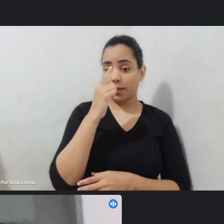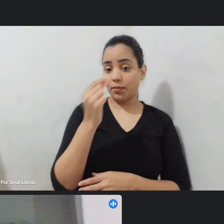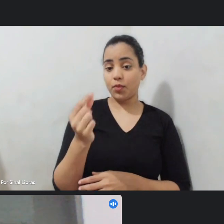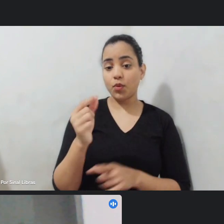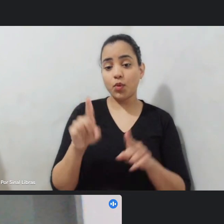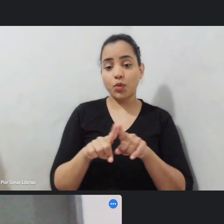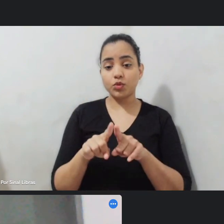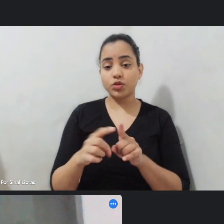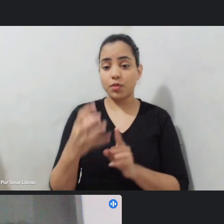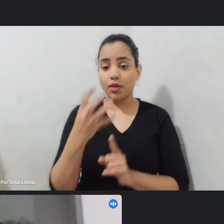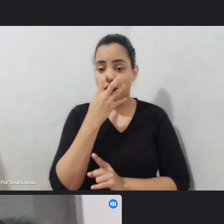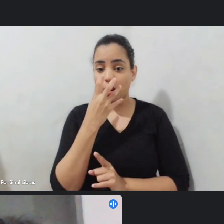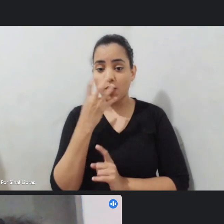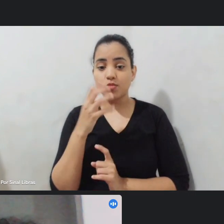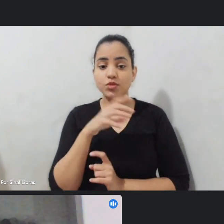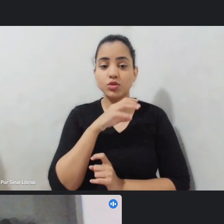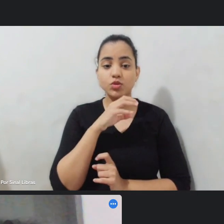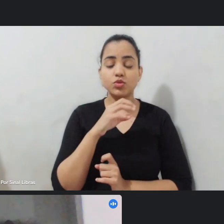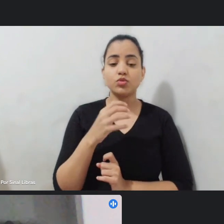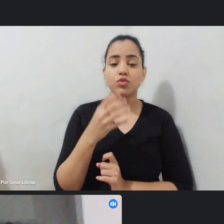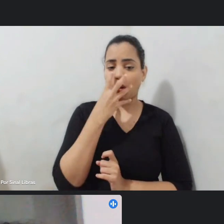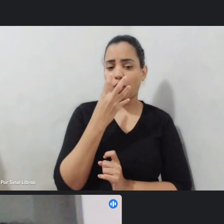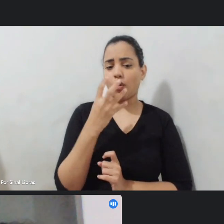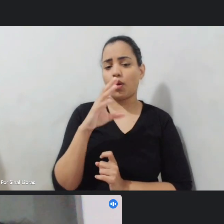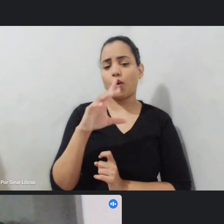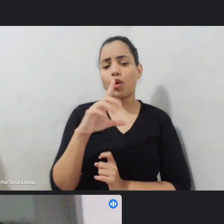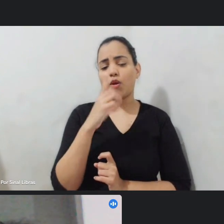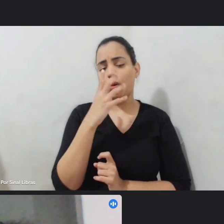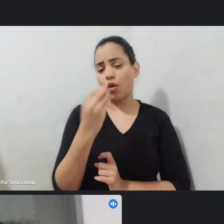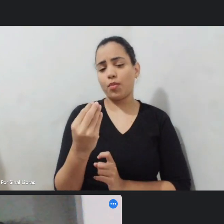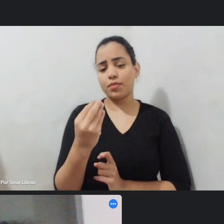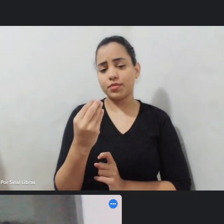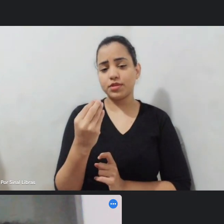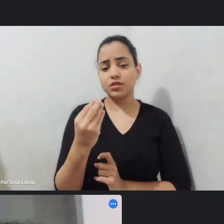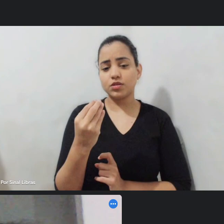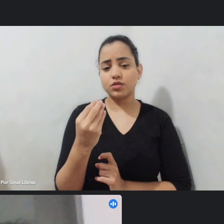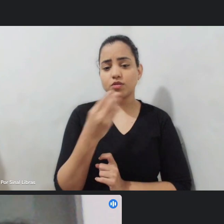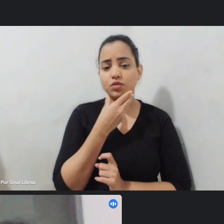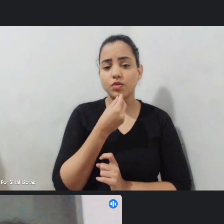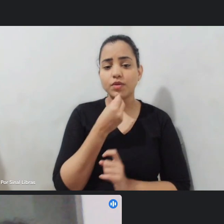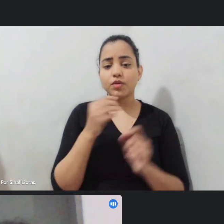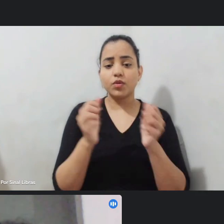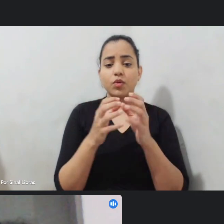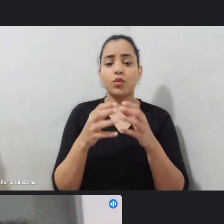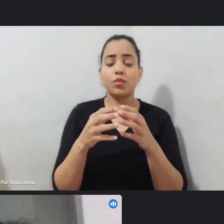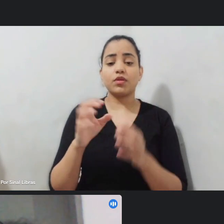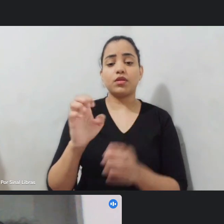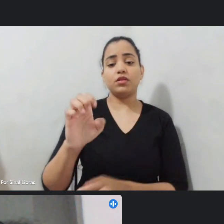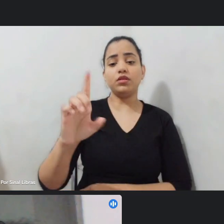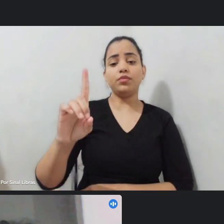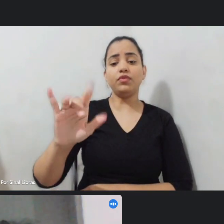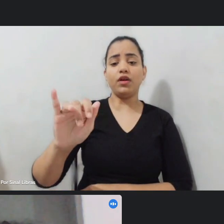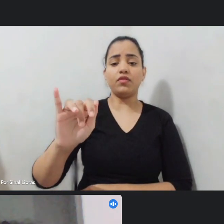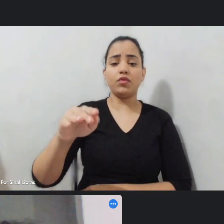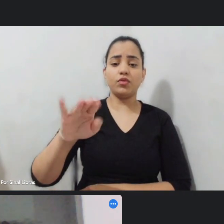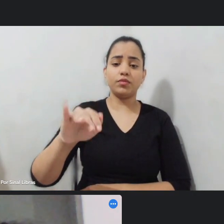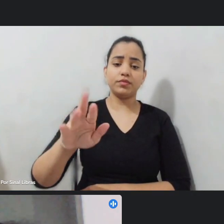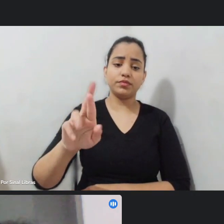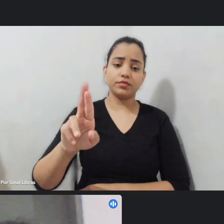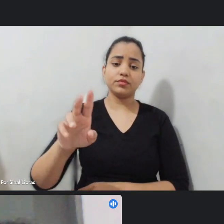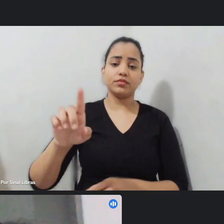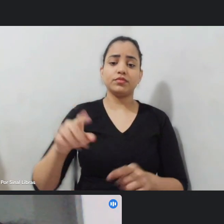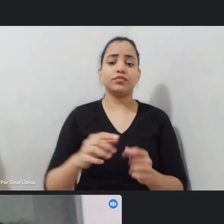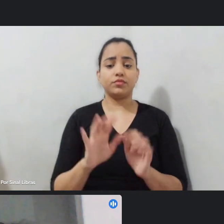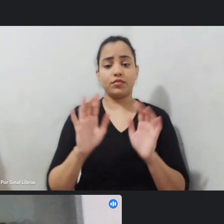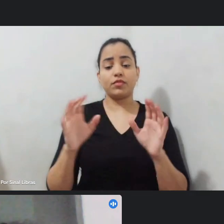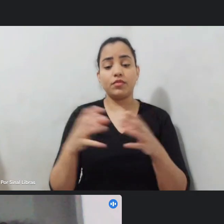dentro do próprio bloco ele criou um formato de manifestações variadas e